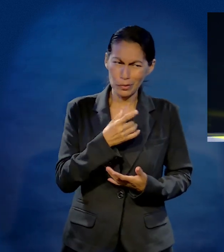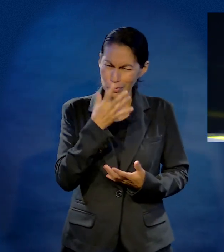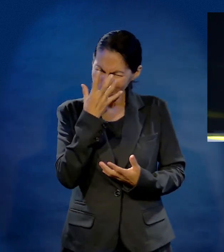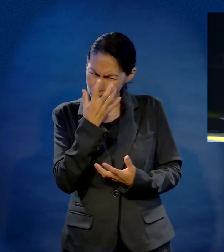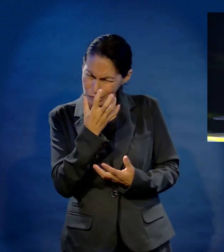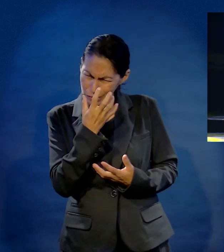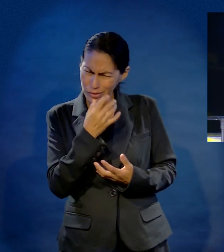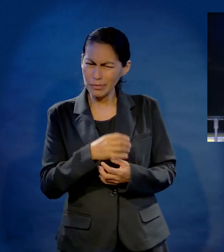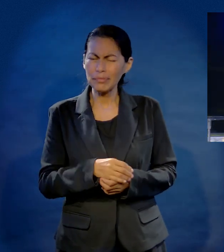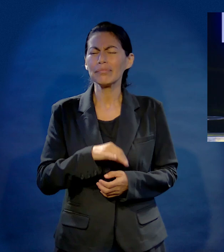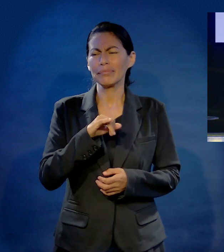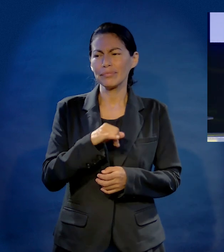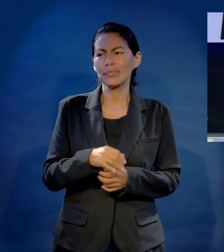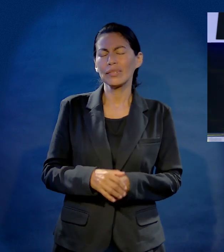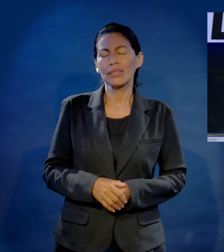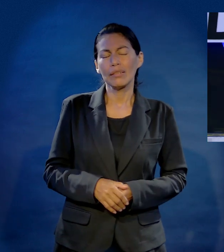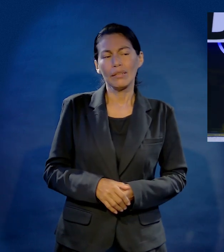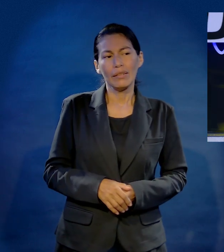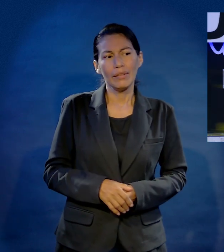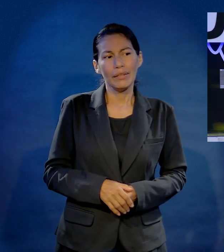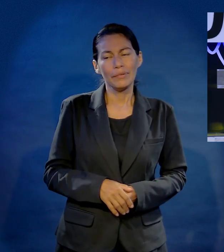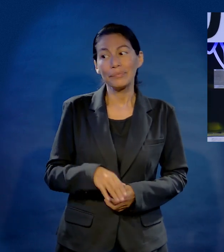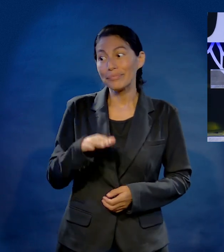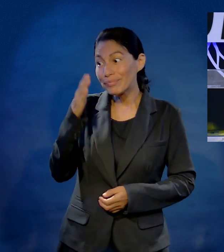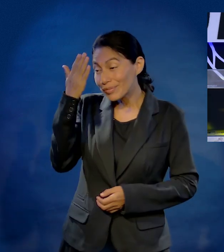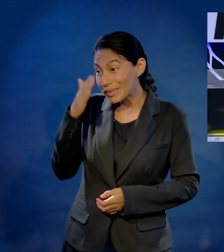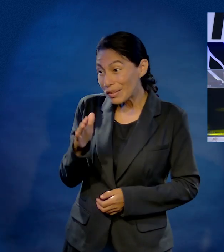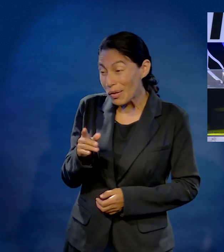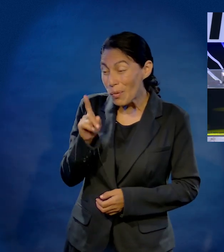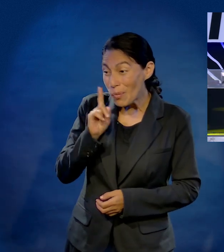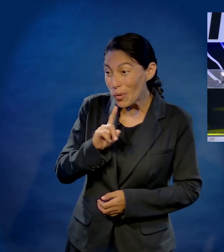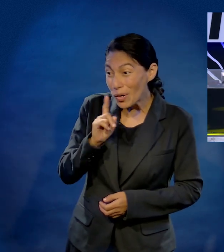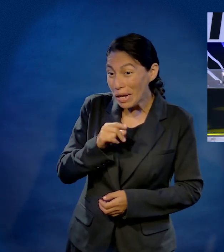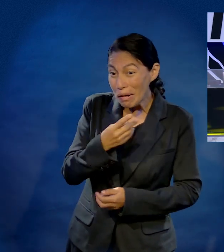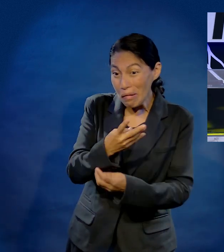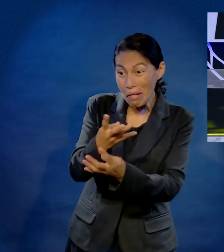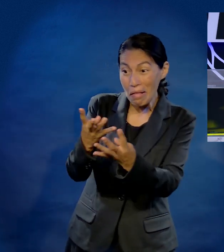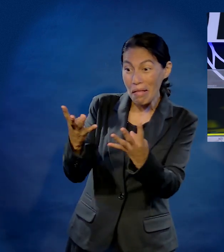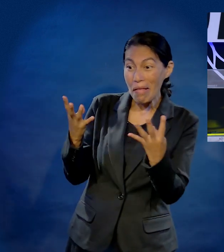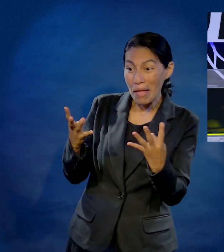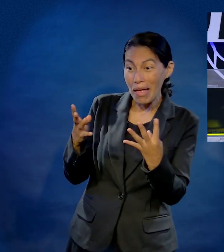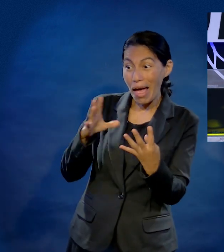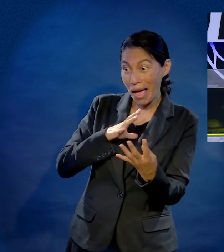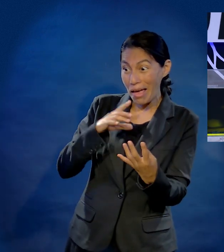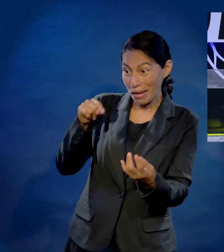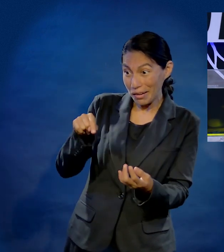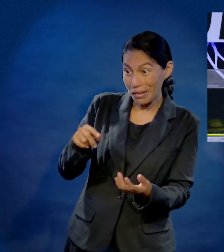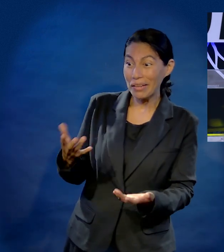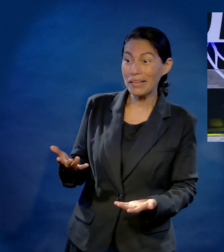Luisito, ¿esa es tu pena? Sí, pastor. Luisito, ¿sabes cuántas muchachas hay en esta universidad?